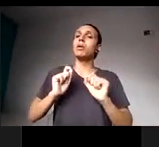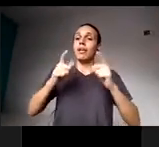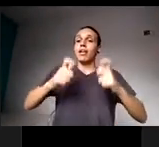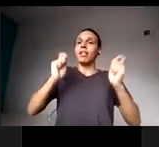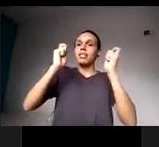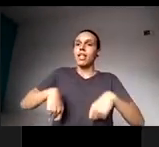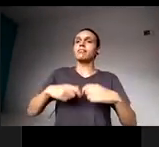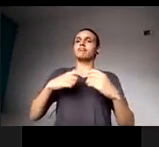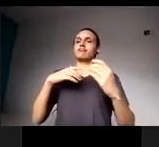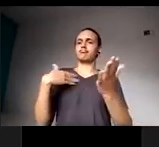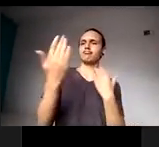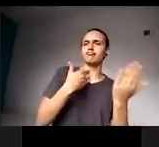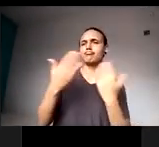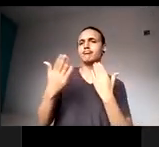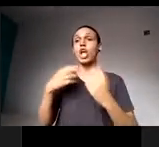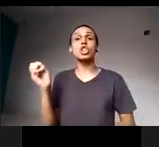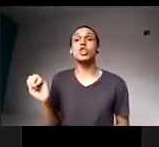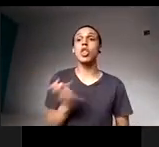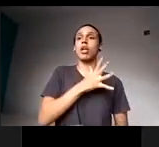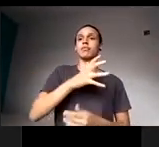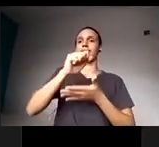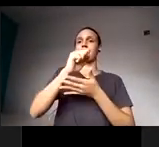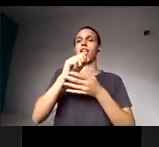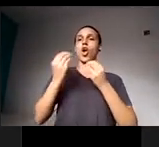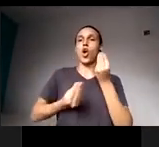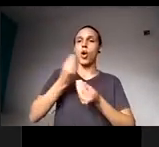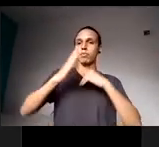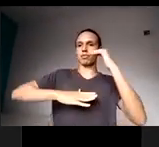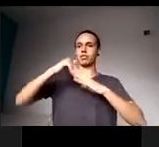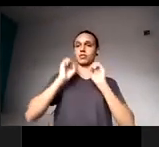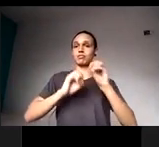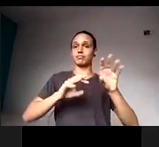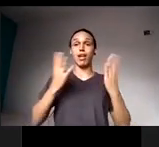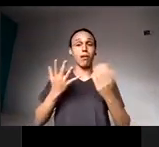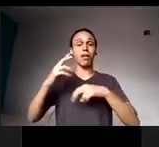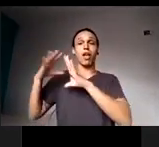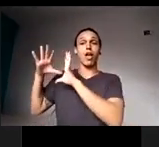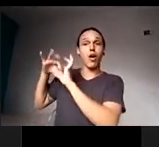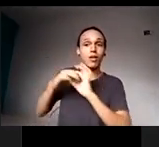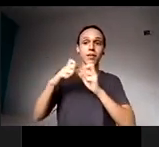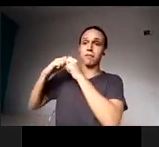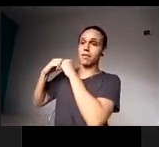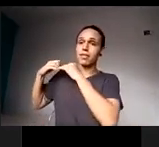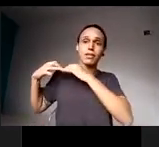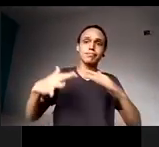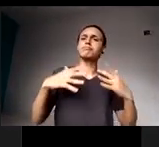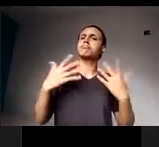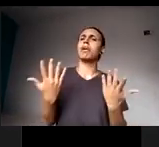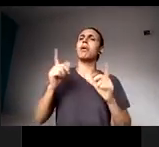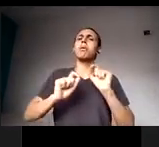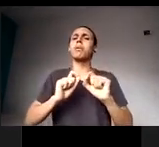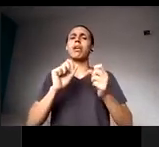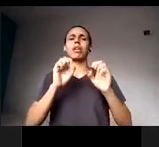educacionais nesse contexto difícil da pandemia, né, então como é que trabalharemos com educação remota e emergencial,